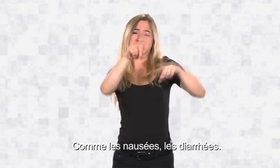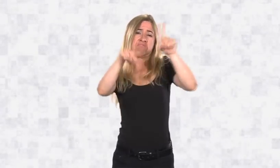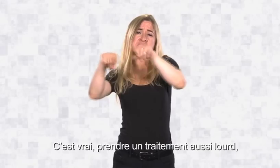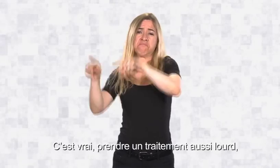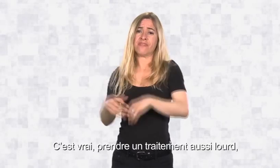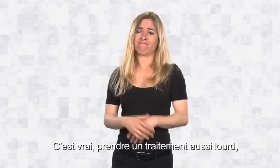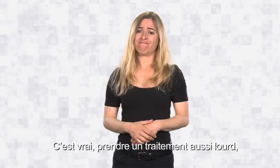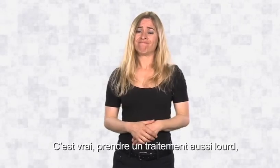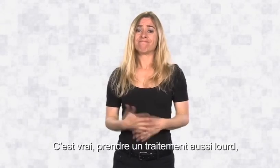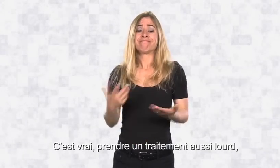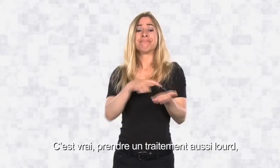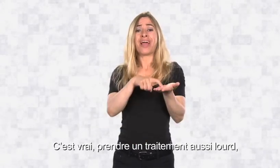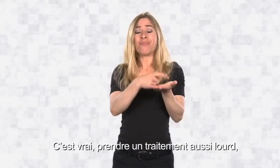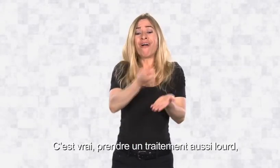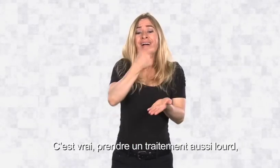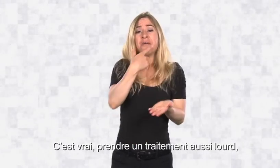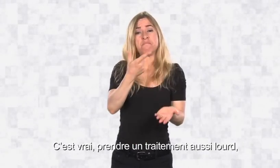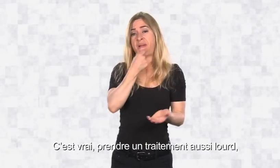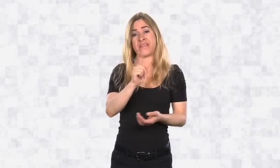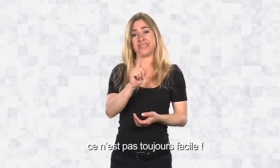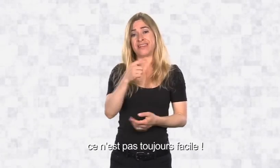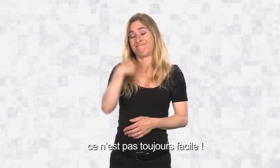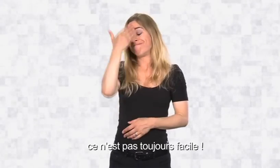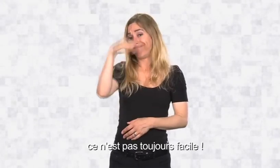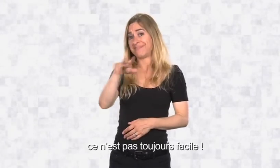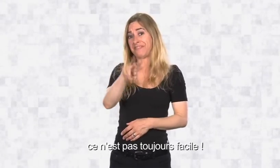C'est vrai, prendre un traitement aussi lourd, ce n'est pas toujours facile.